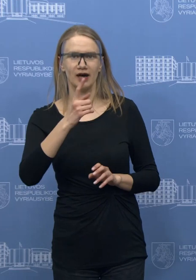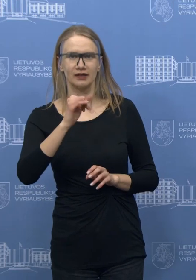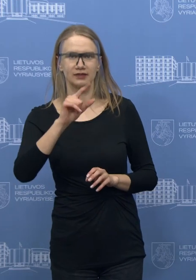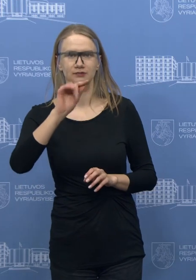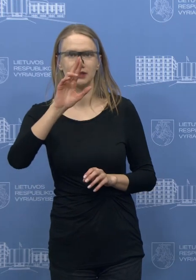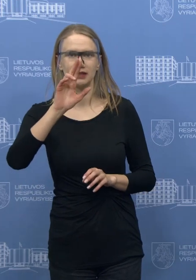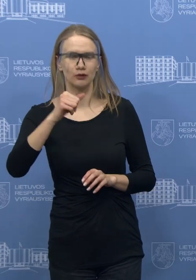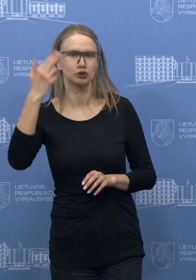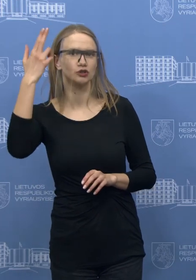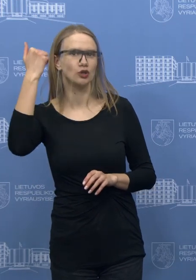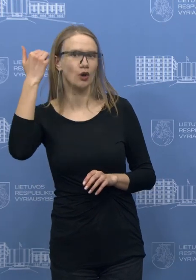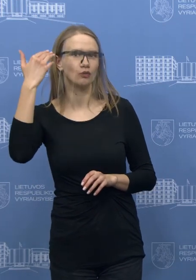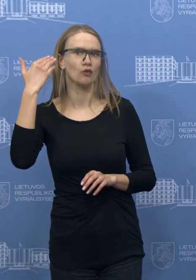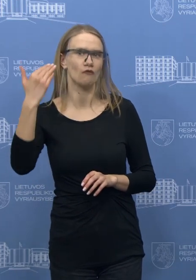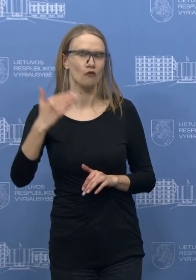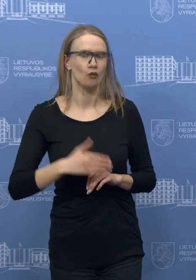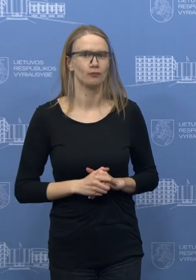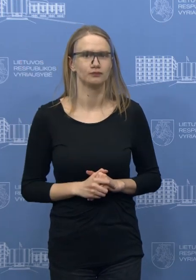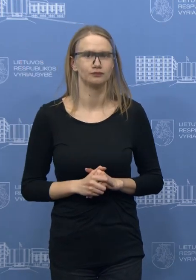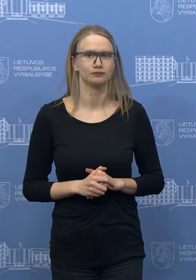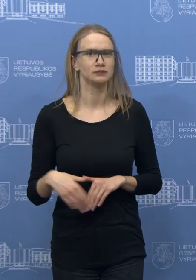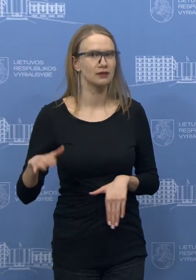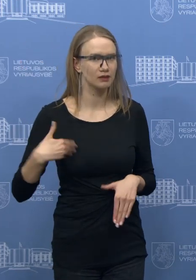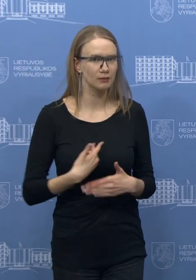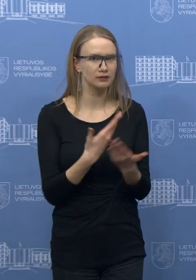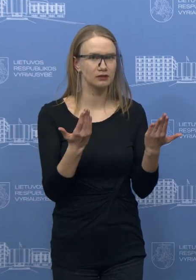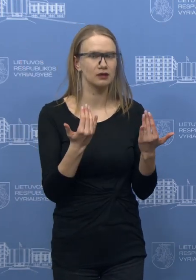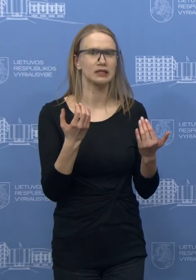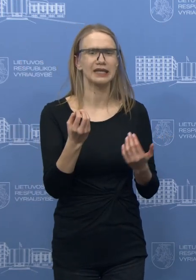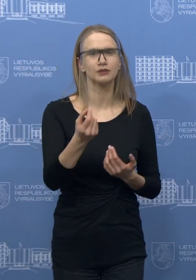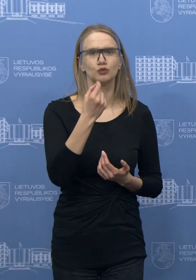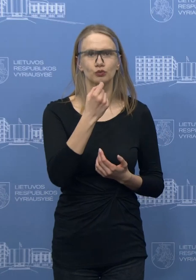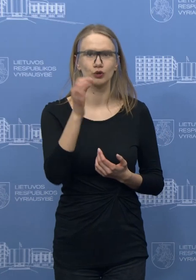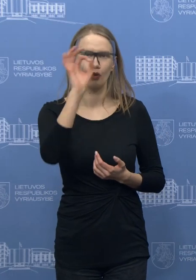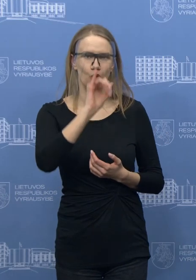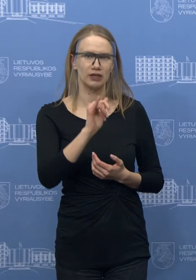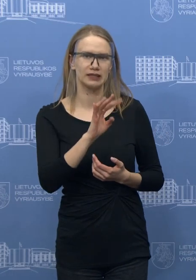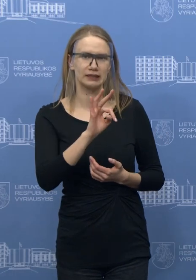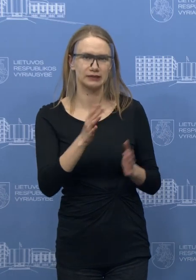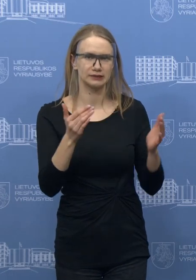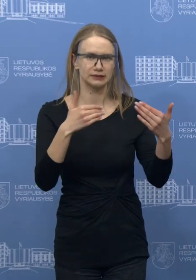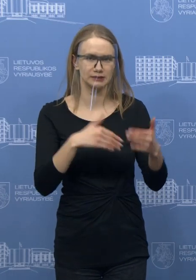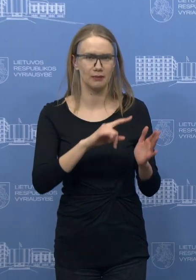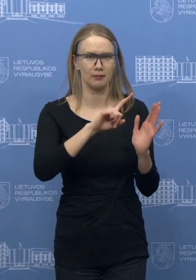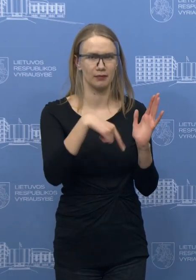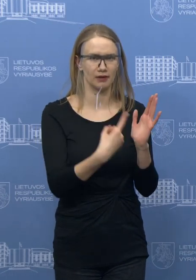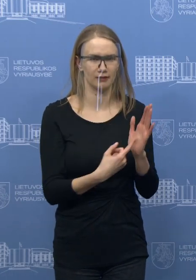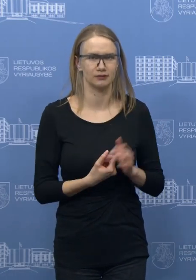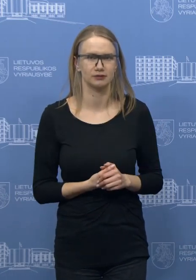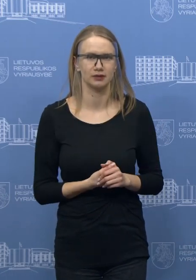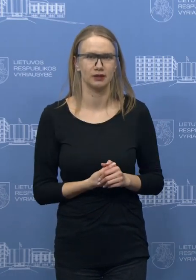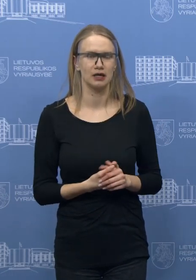vyksta Kaune, prašau. Sveiki, aš dar truputėlį norėjau apie tą informacinę sistemą, gal jūs žadate